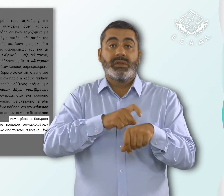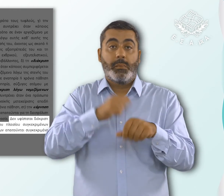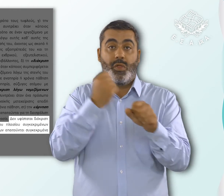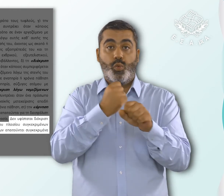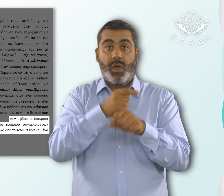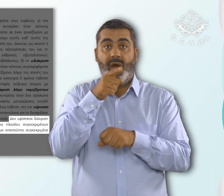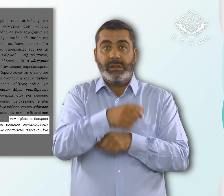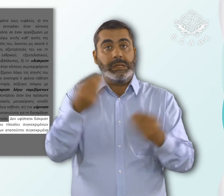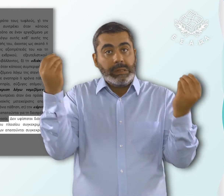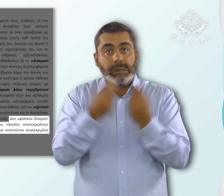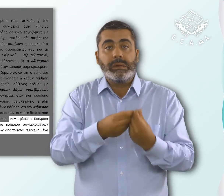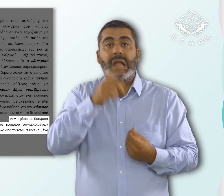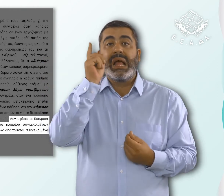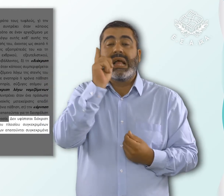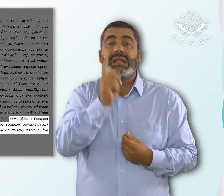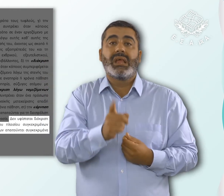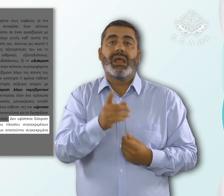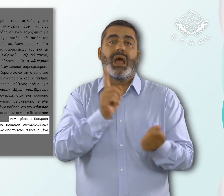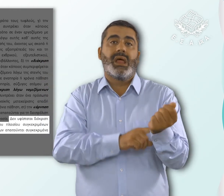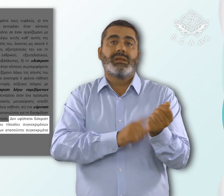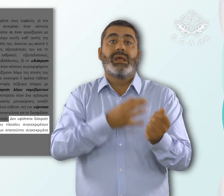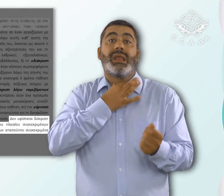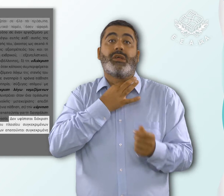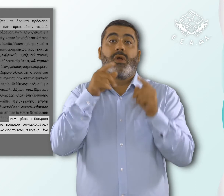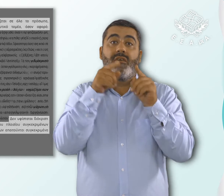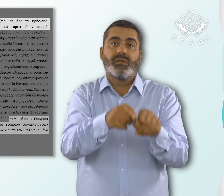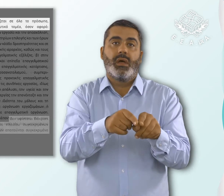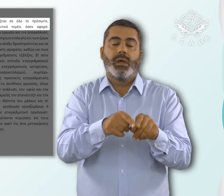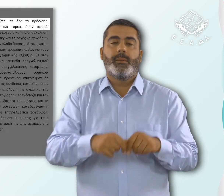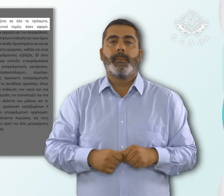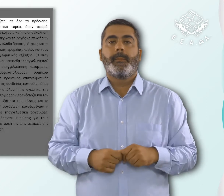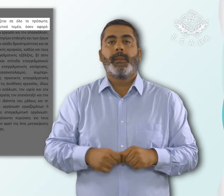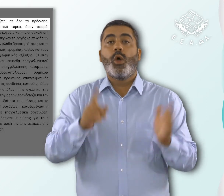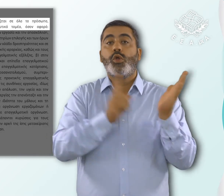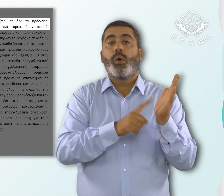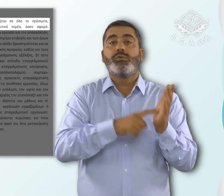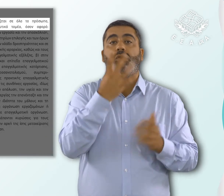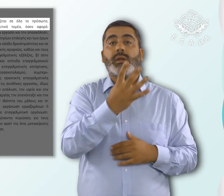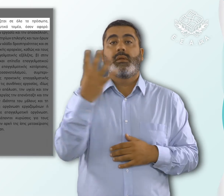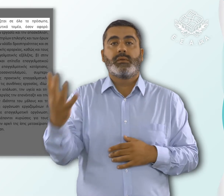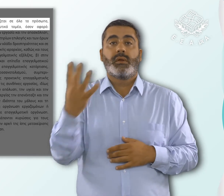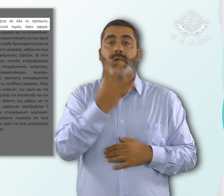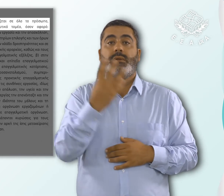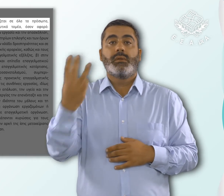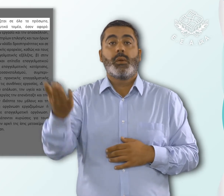δραστηριοτήτων απαιτούνται συγκεκριμένα χαρακτηριστικά. Ο νόμος 4443 του 2016